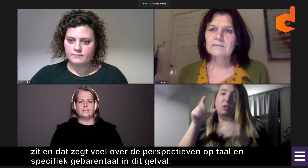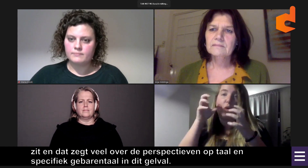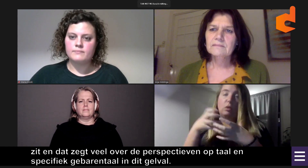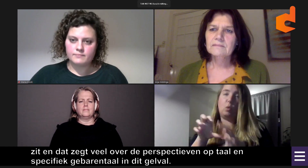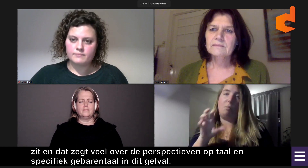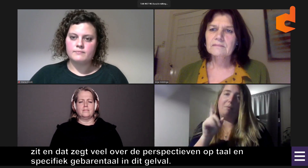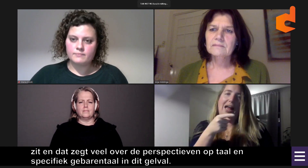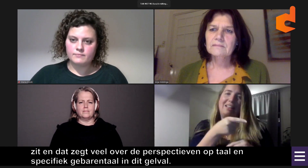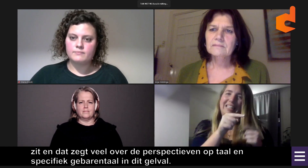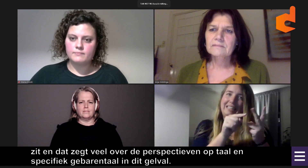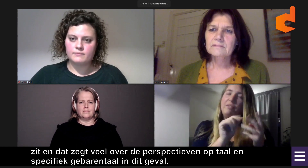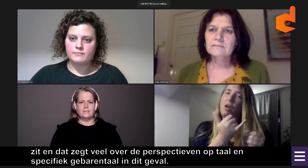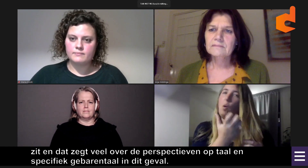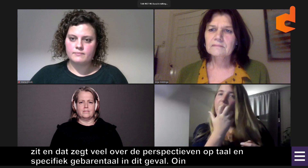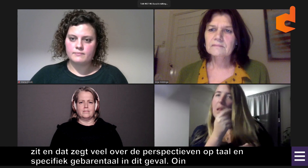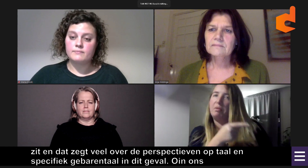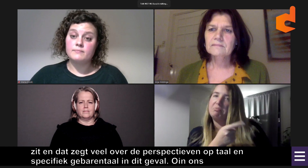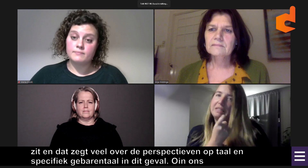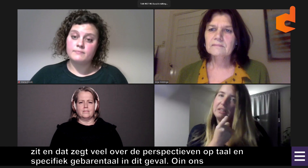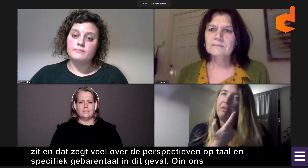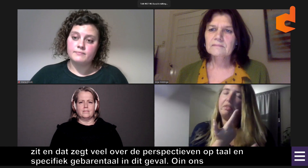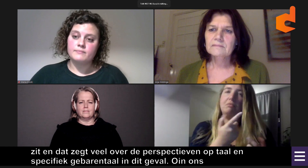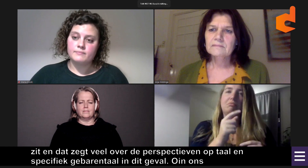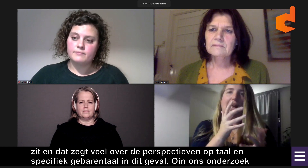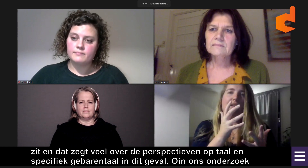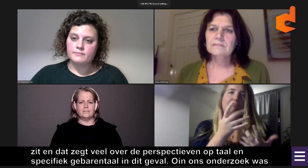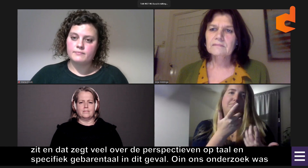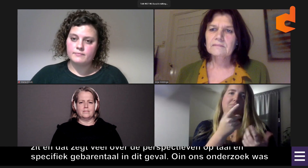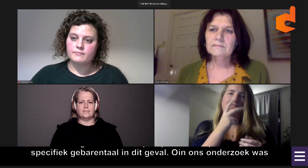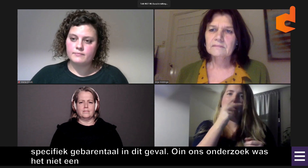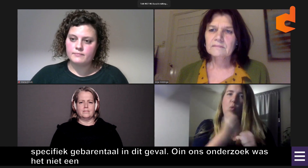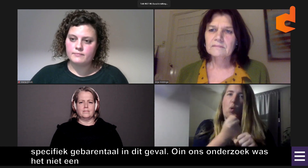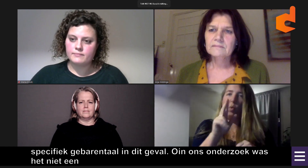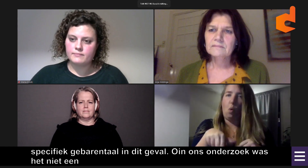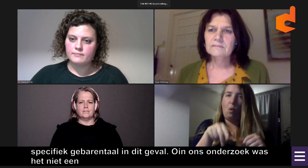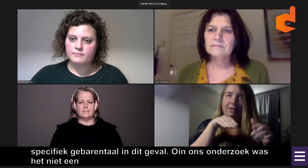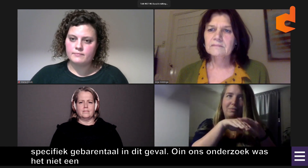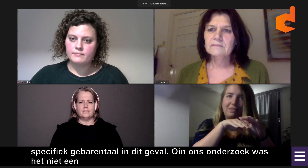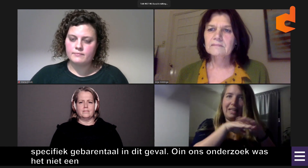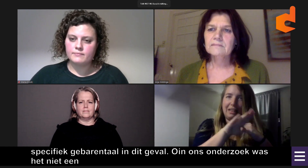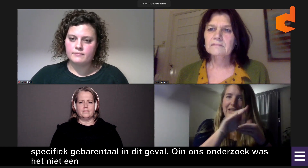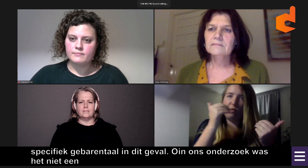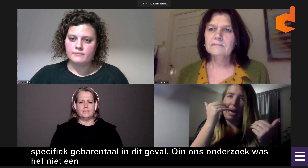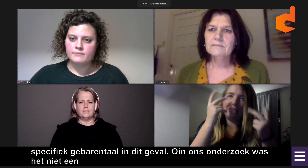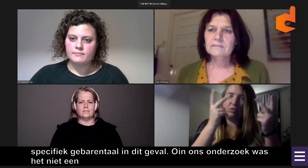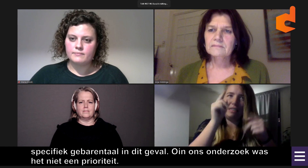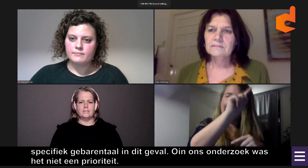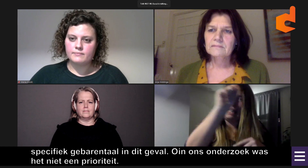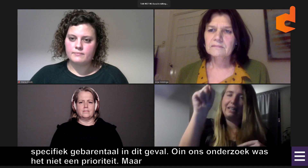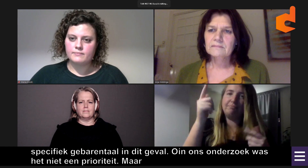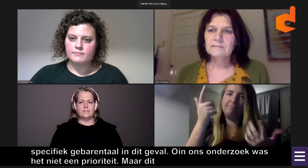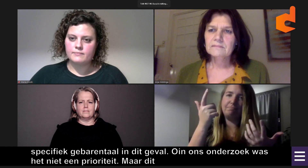En in dat onderzoek was dat niet een prioriteit. We hebben het in de focusgroepen bij al benoemd... maar dit was wel iets wat opviel in de resultaten wat eruit kwam. En